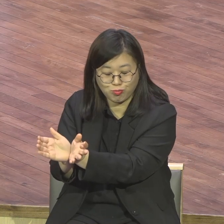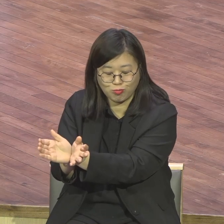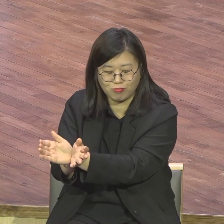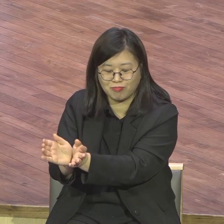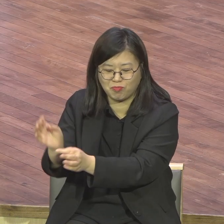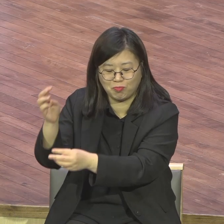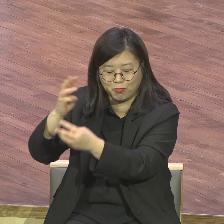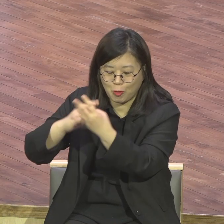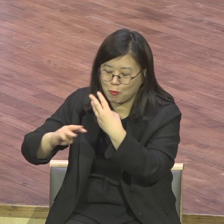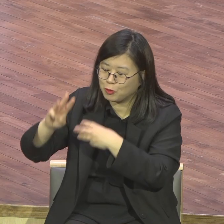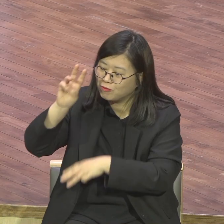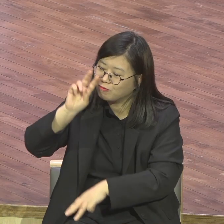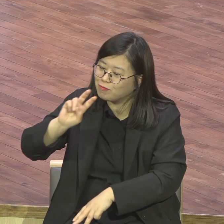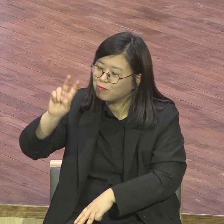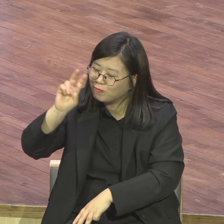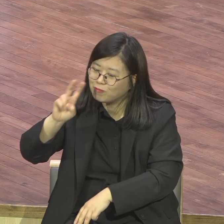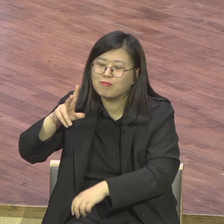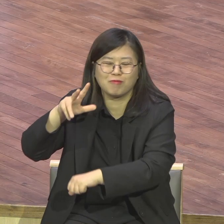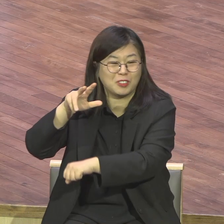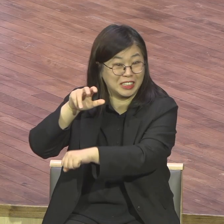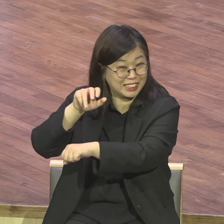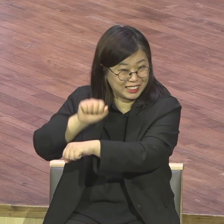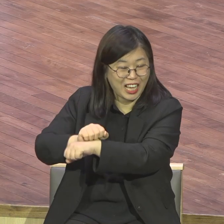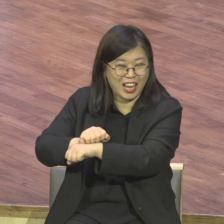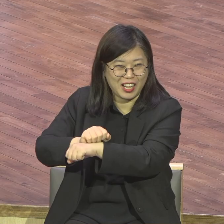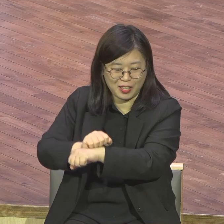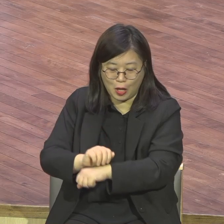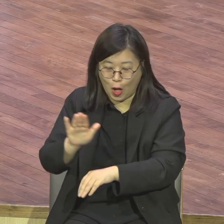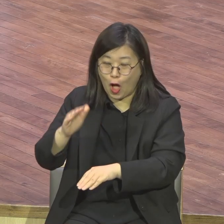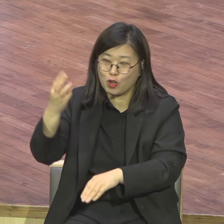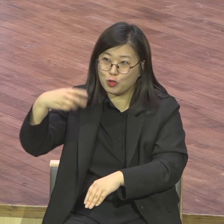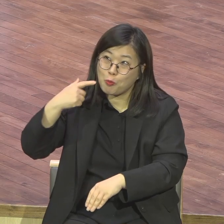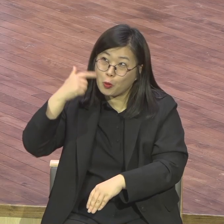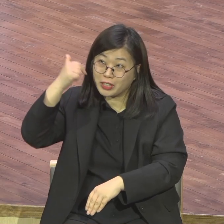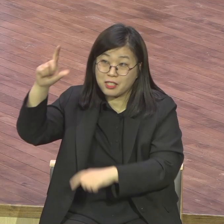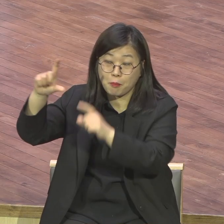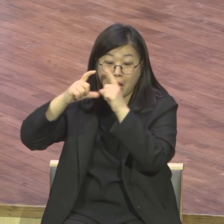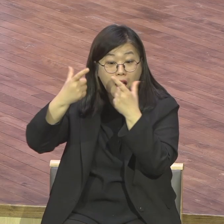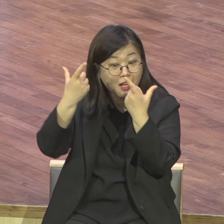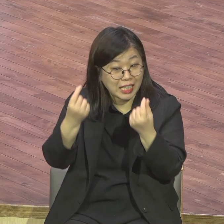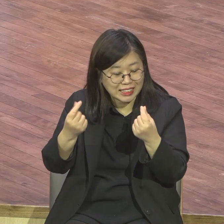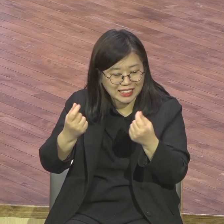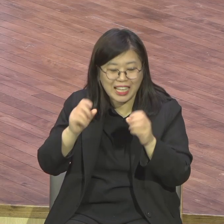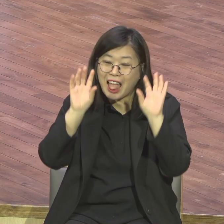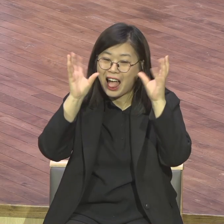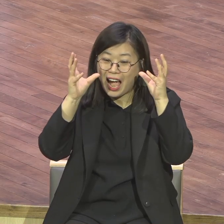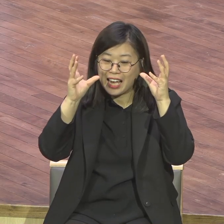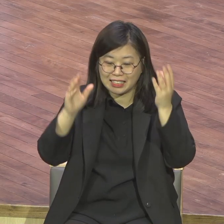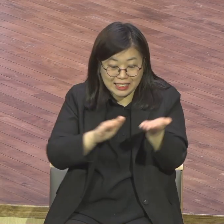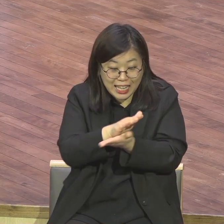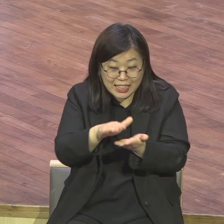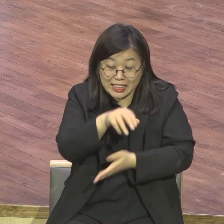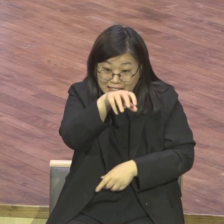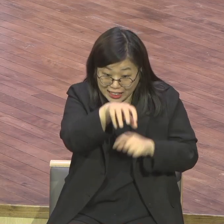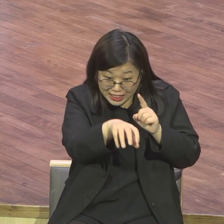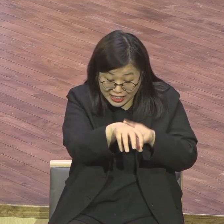아이들떨 교회가 아이들떨 또 우리 다민족들 와서 저렇게 축제하고 놀 수 있는